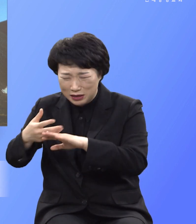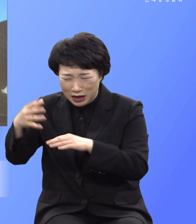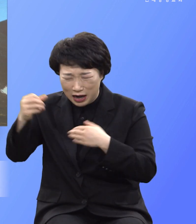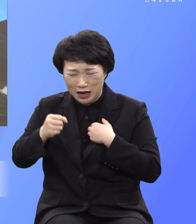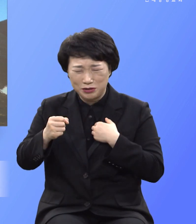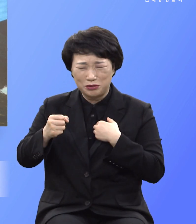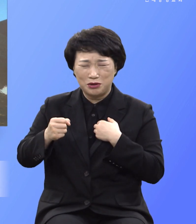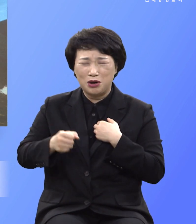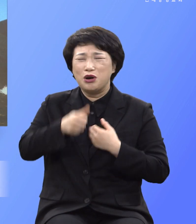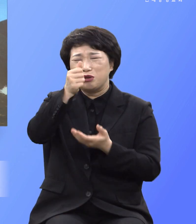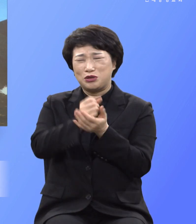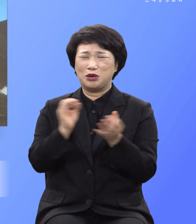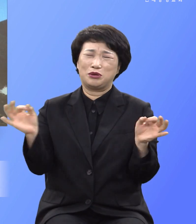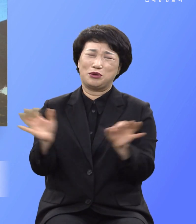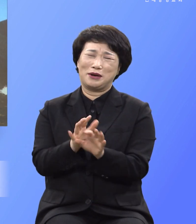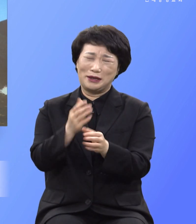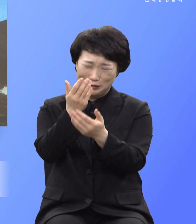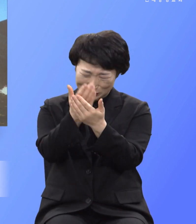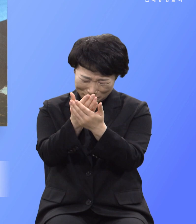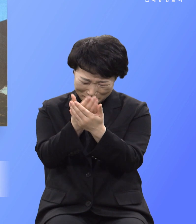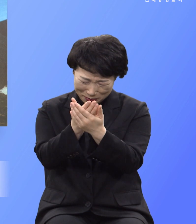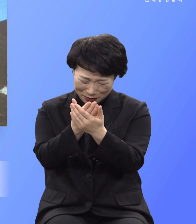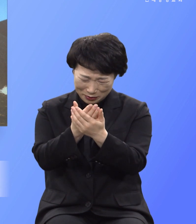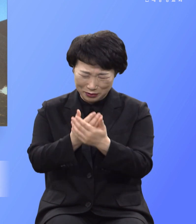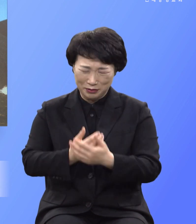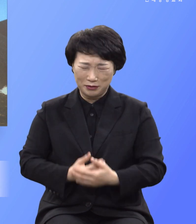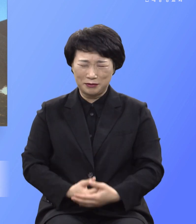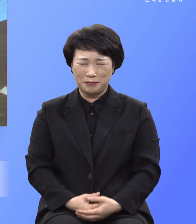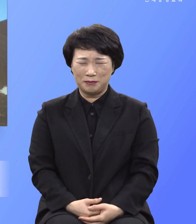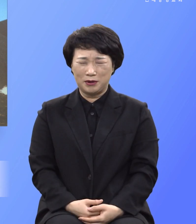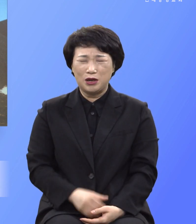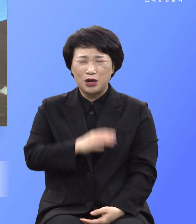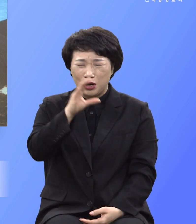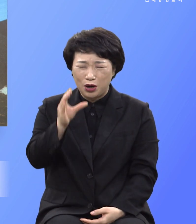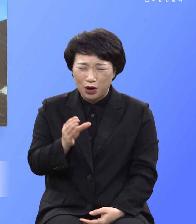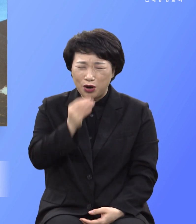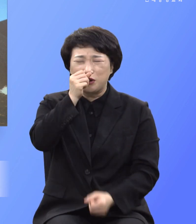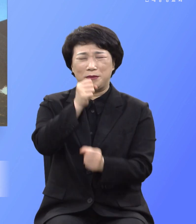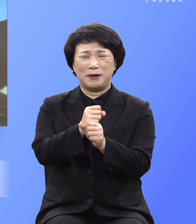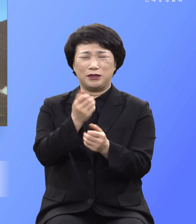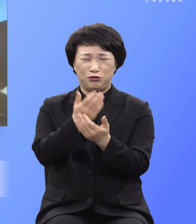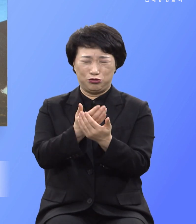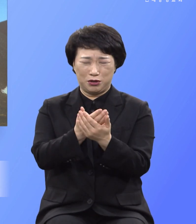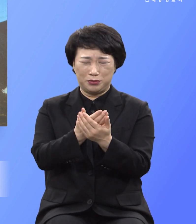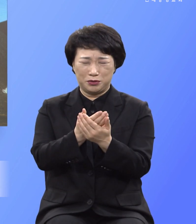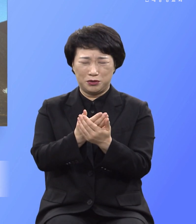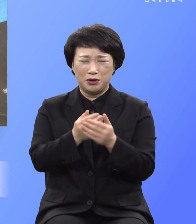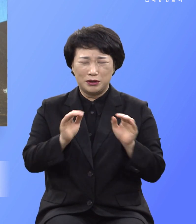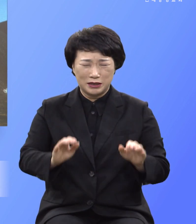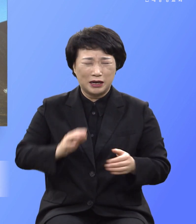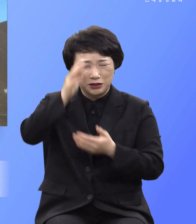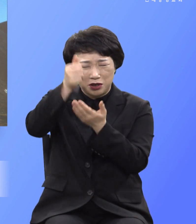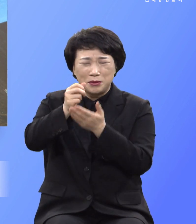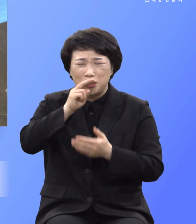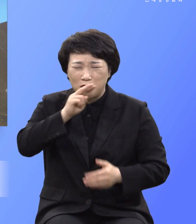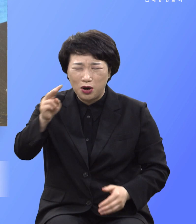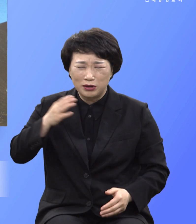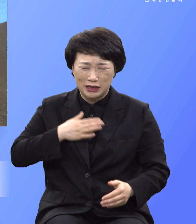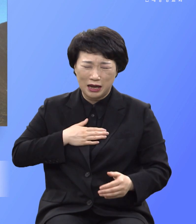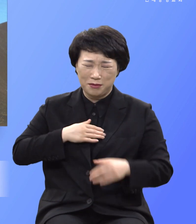속죄해 주시옵소서 거룩하게 하시사 성령이여 우리 모두에게